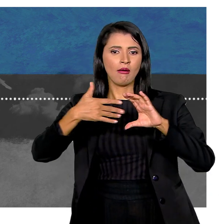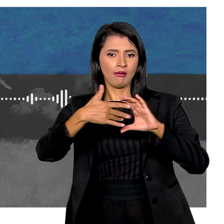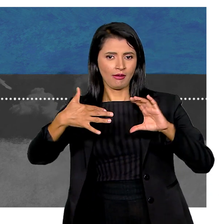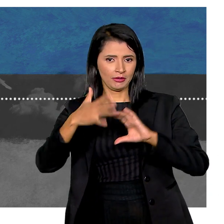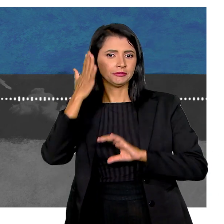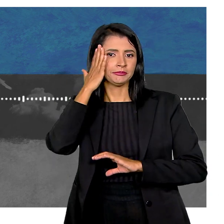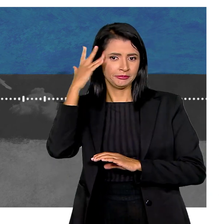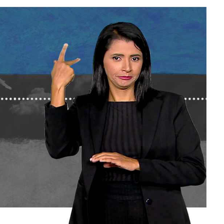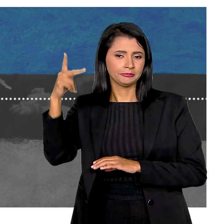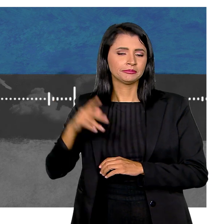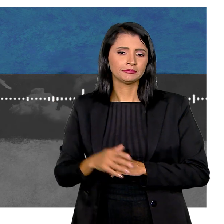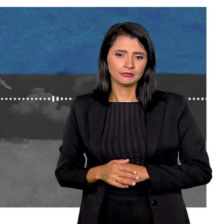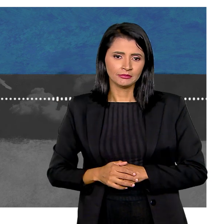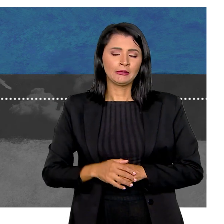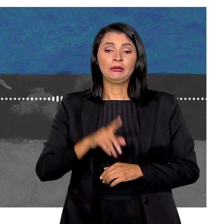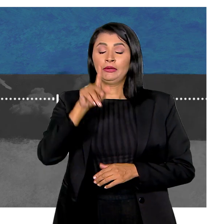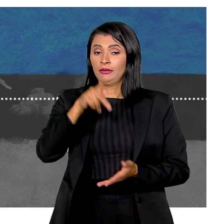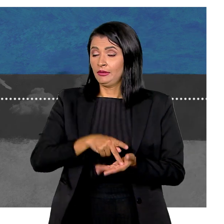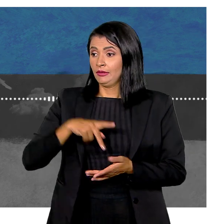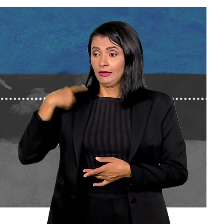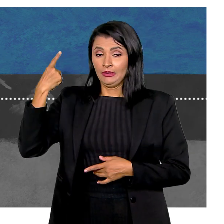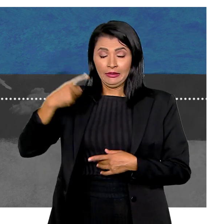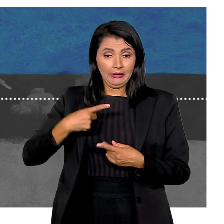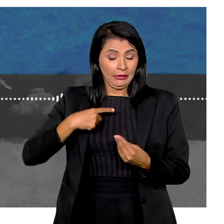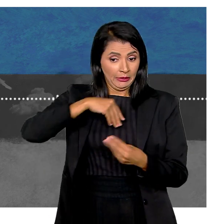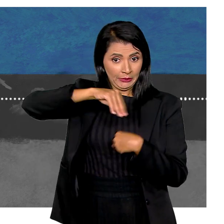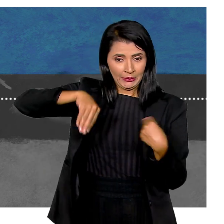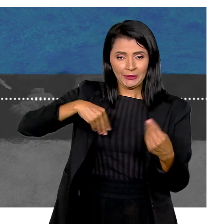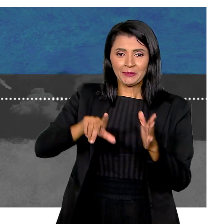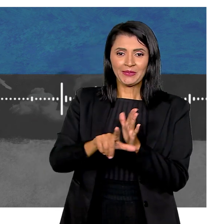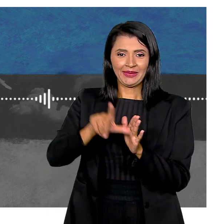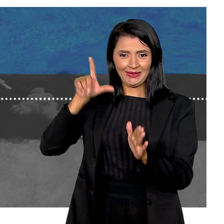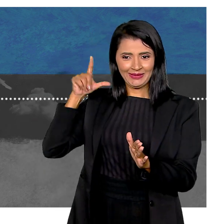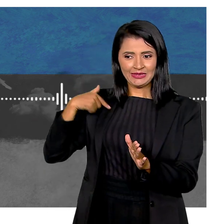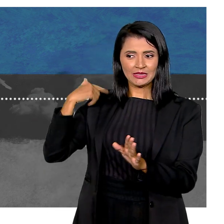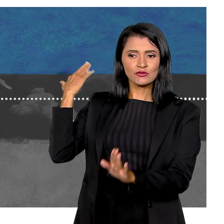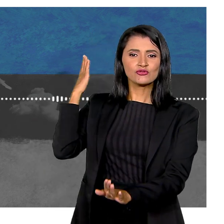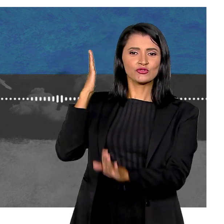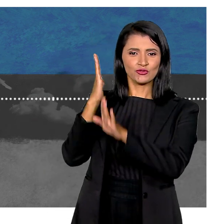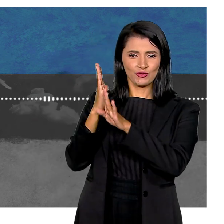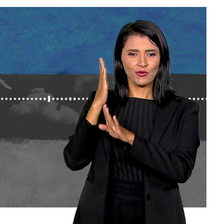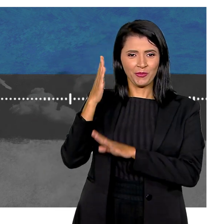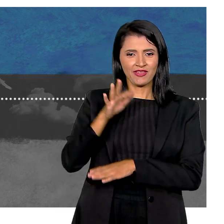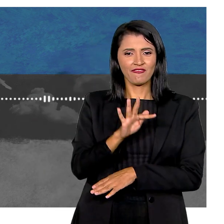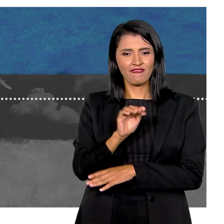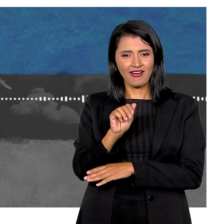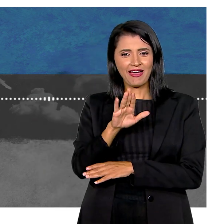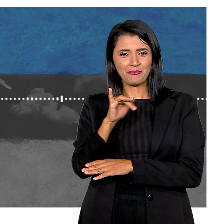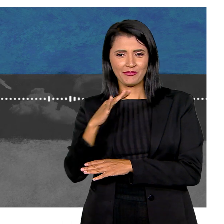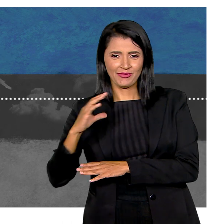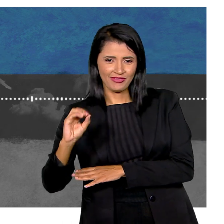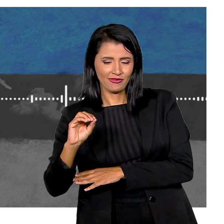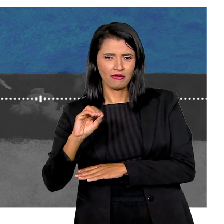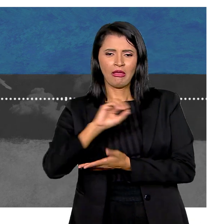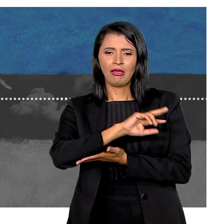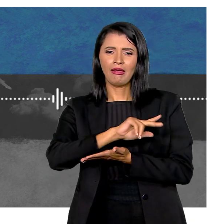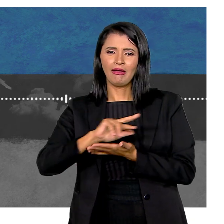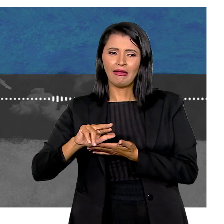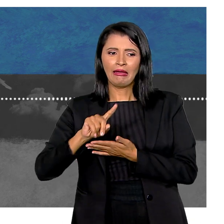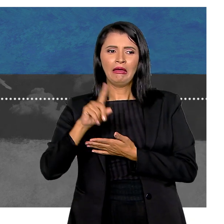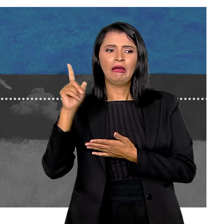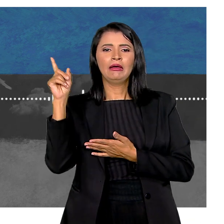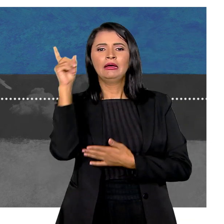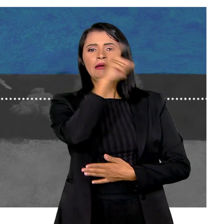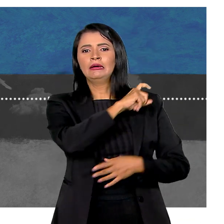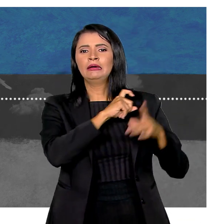casa Ou se sabe É uma verdadeira loucura Primeiro que antes de eu descobrir o diagnóstico do Fabinho Muita